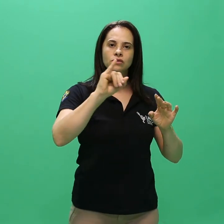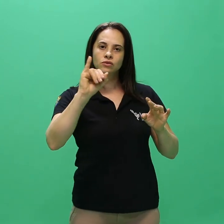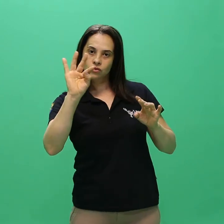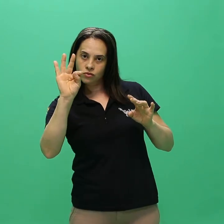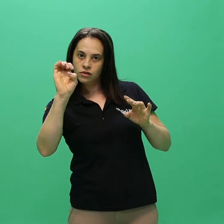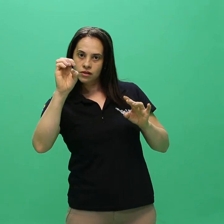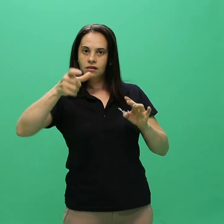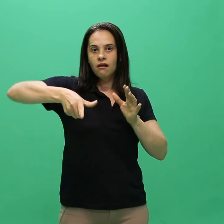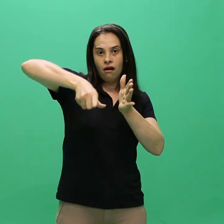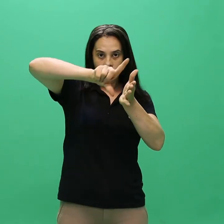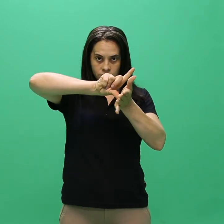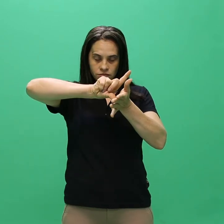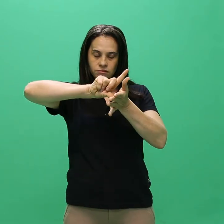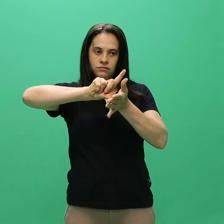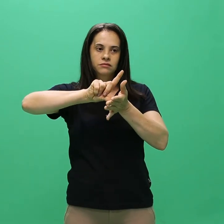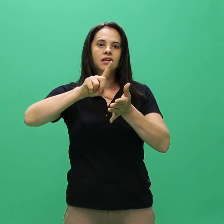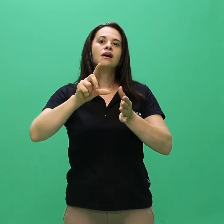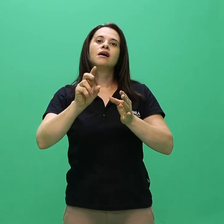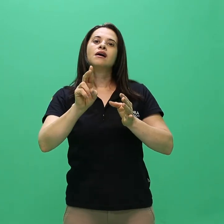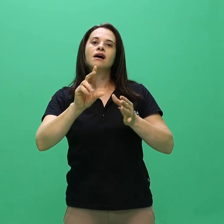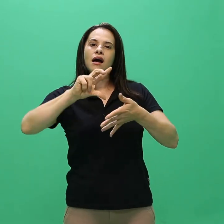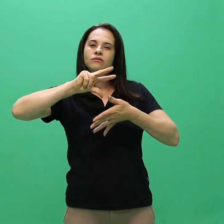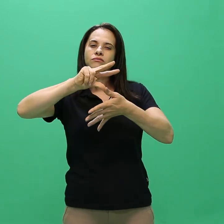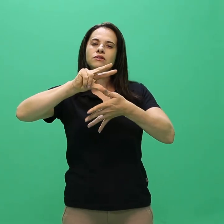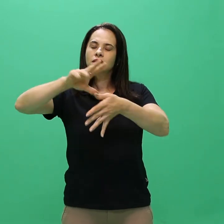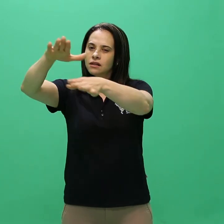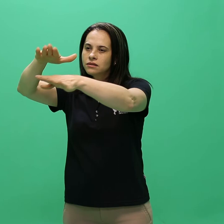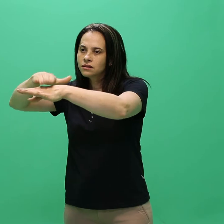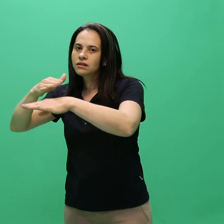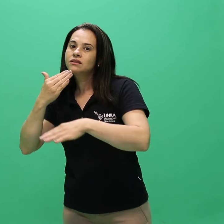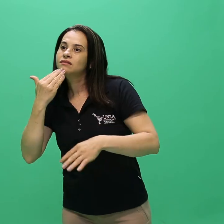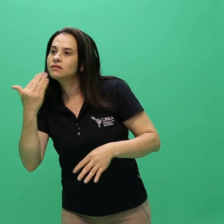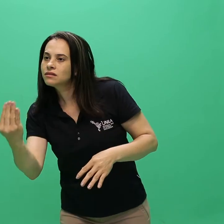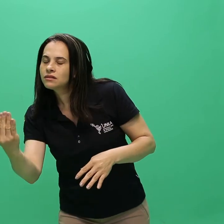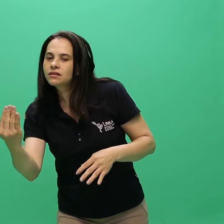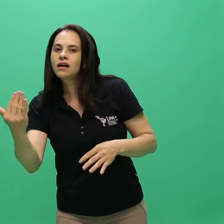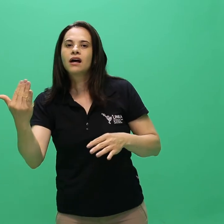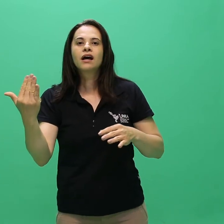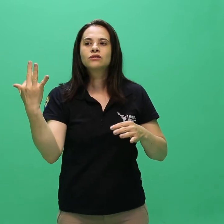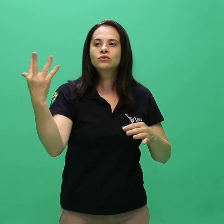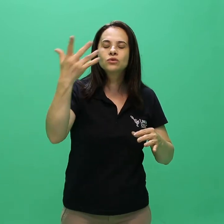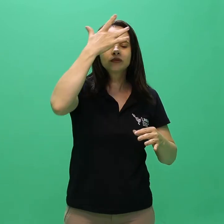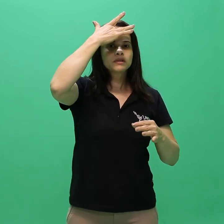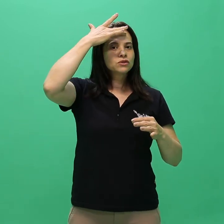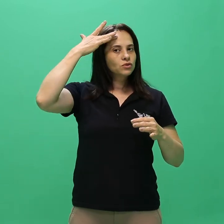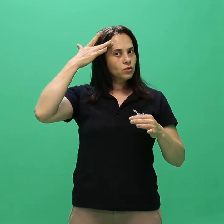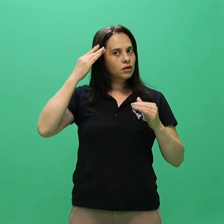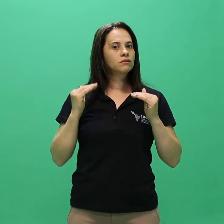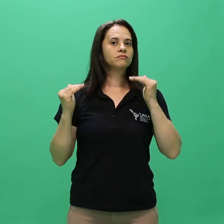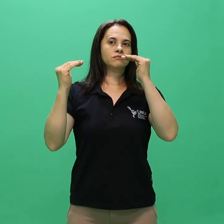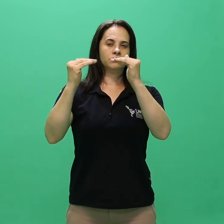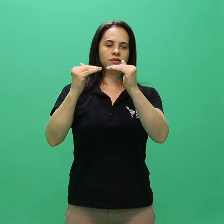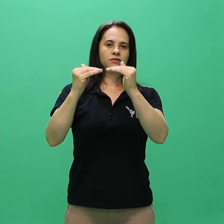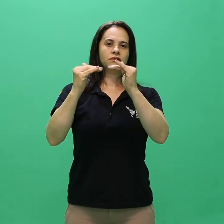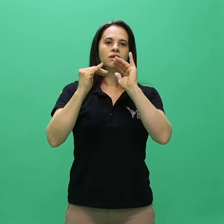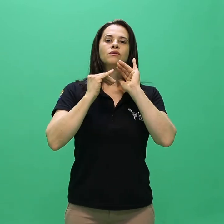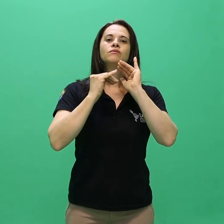supracitado, a UNILA solicitará aos candidatos empatados, por meio de publicação digital